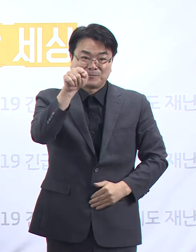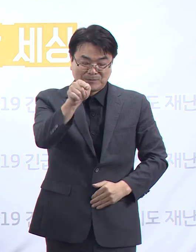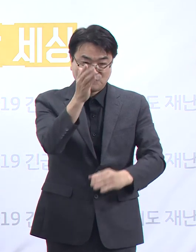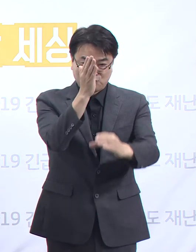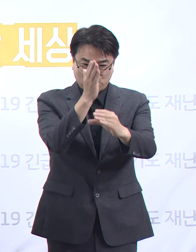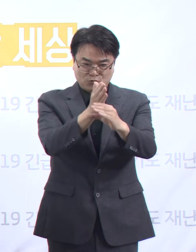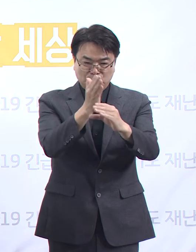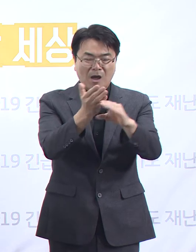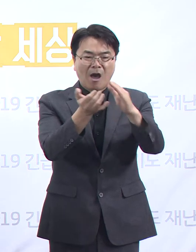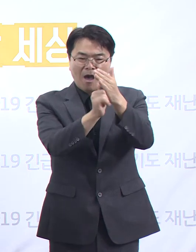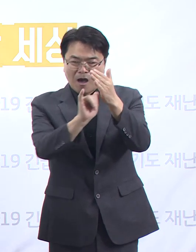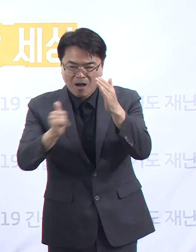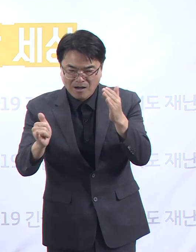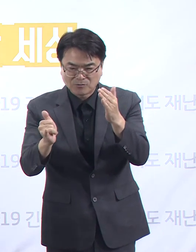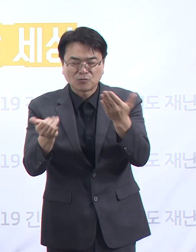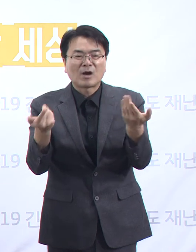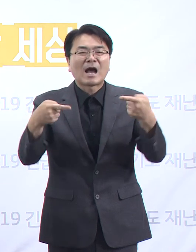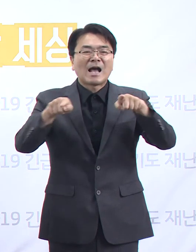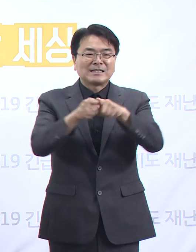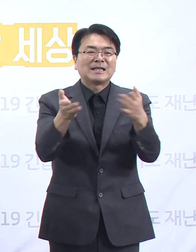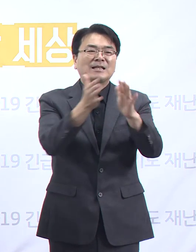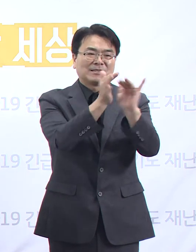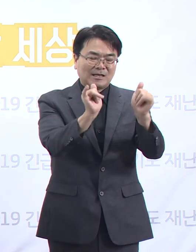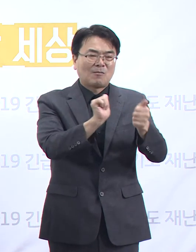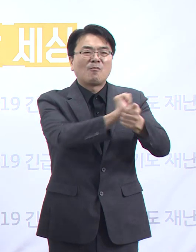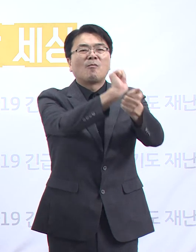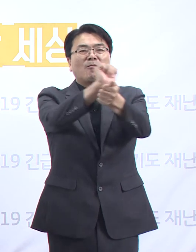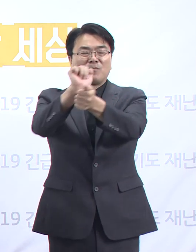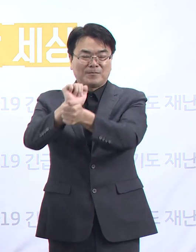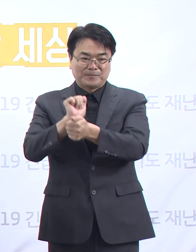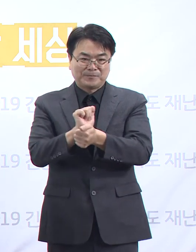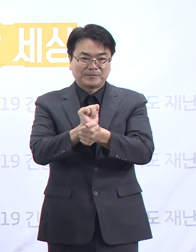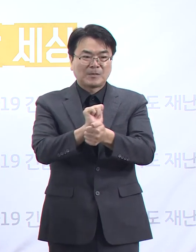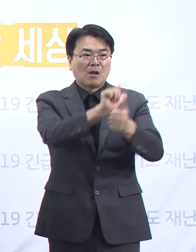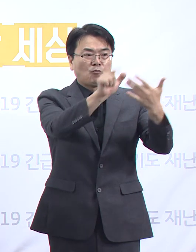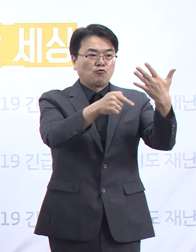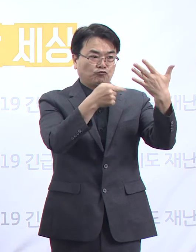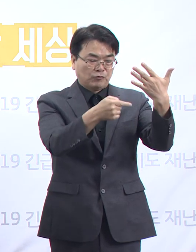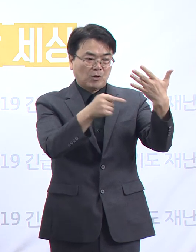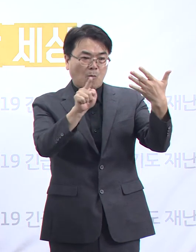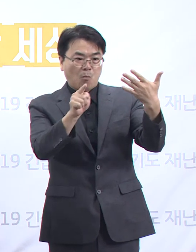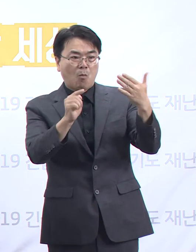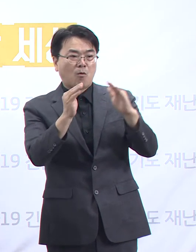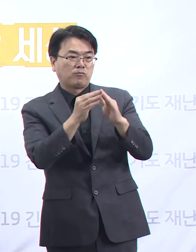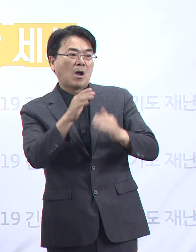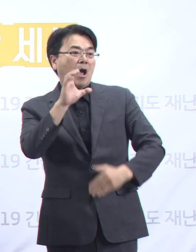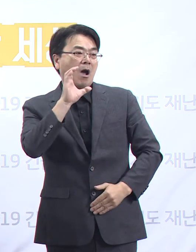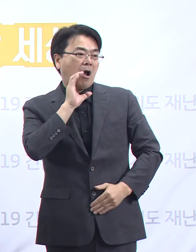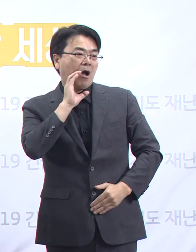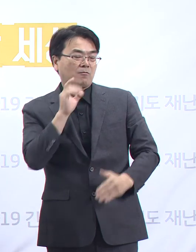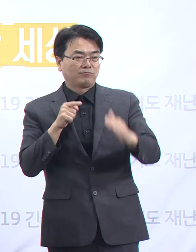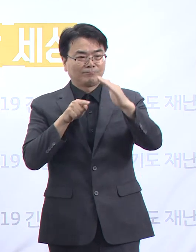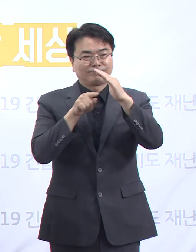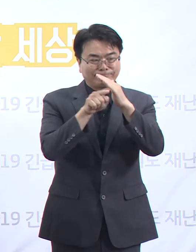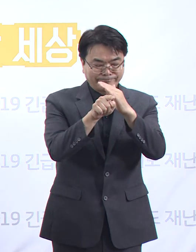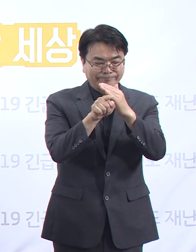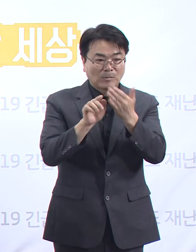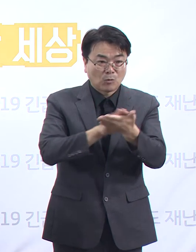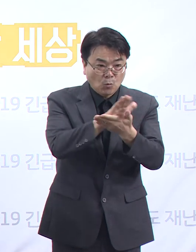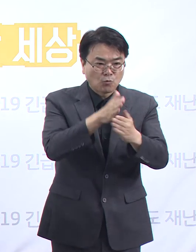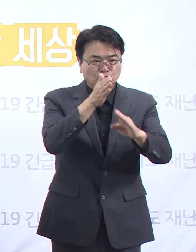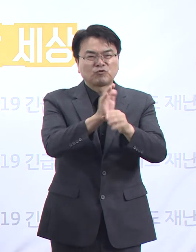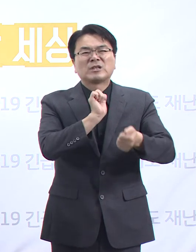동료 및 가족이 연이은 확진이 있었습니다. 9월 5일에는 확진자가 방문했던 과일카페 운영자의 일가족 3명이 추가